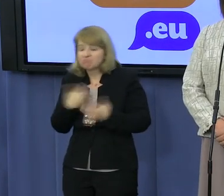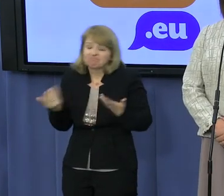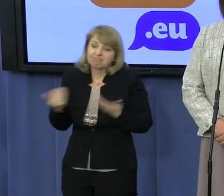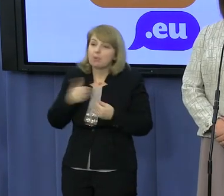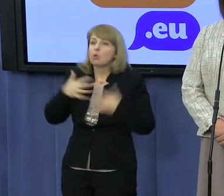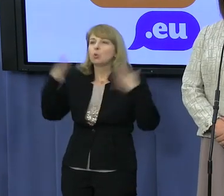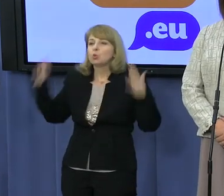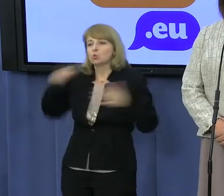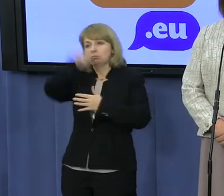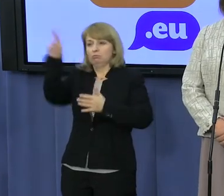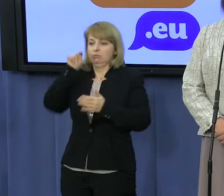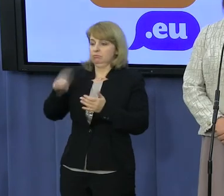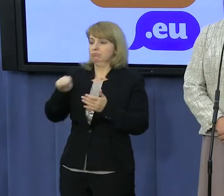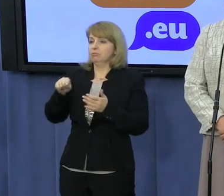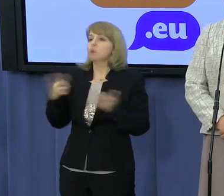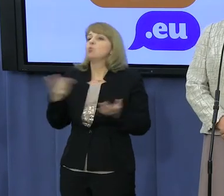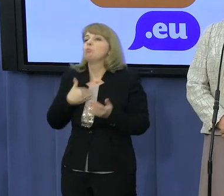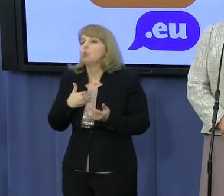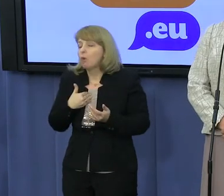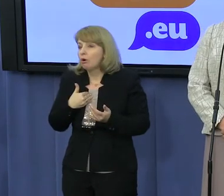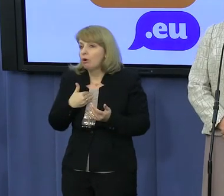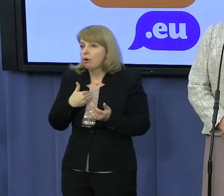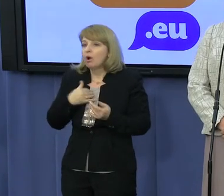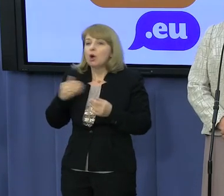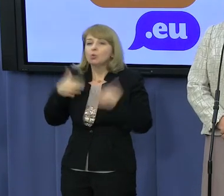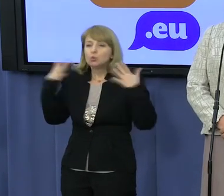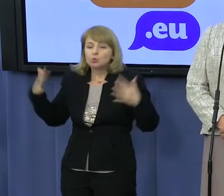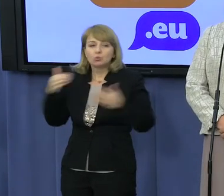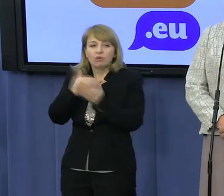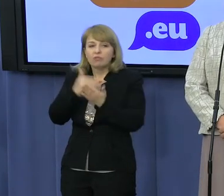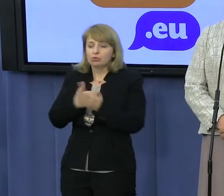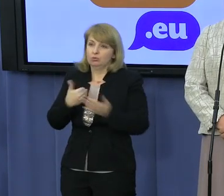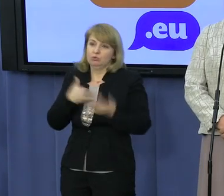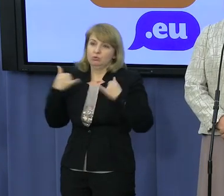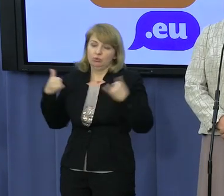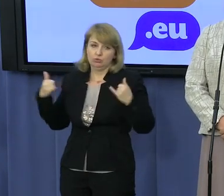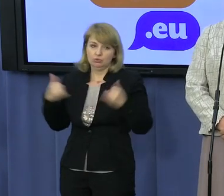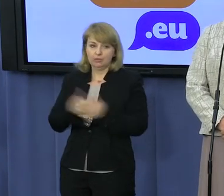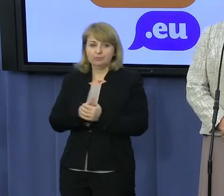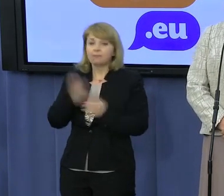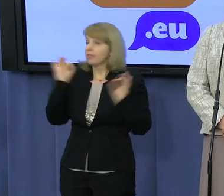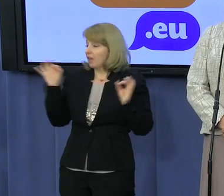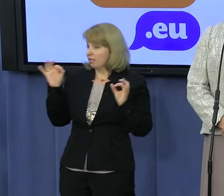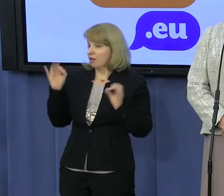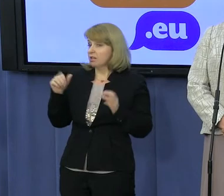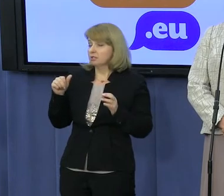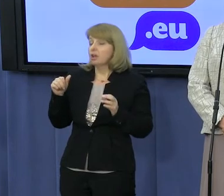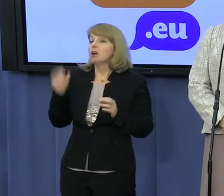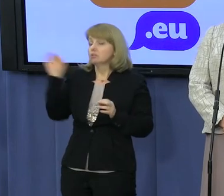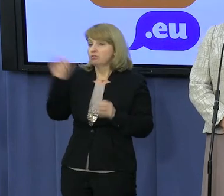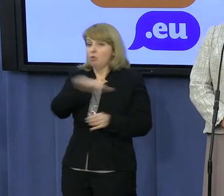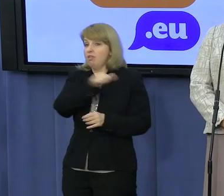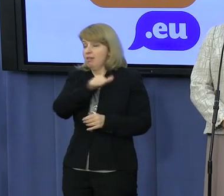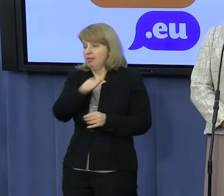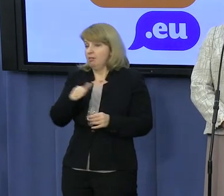pozostaje, bo jak powtarzam, wszystkie te procedury nie były przestrzegane. Wszystko dobre imię generała Błasika zostało naruszone. Czy teraz należą się jego